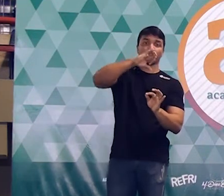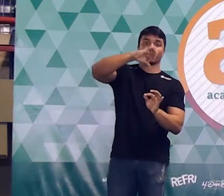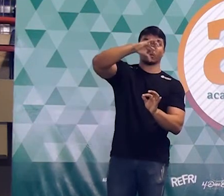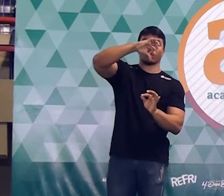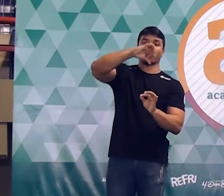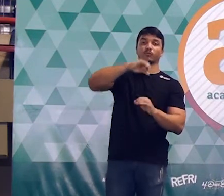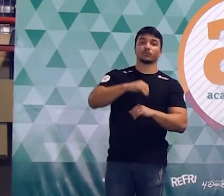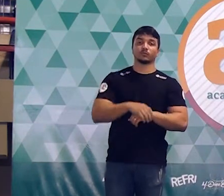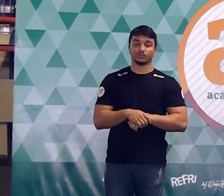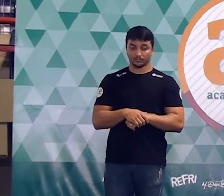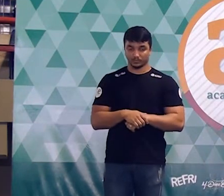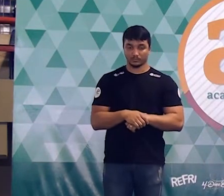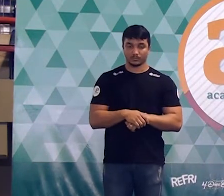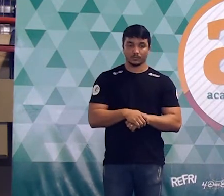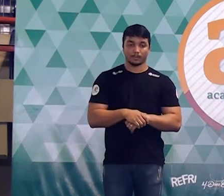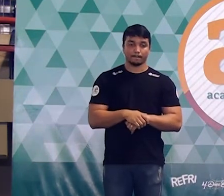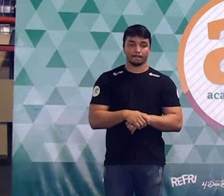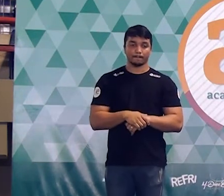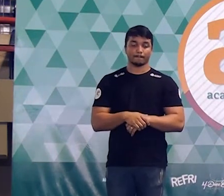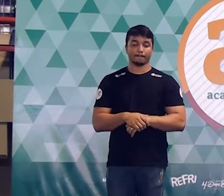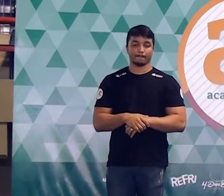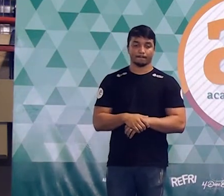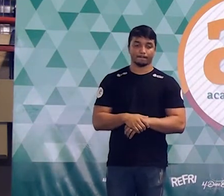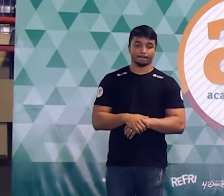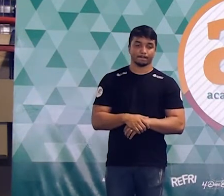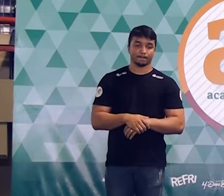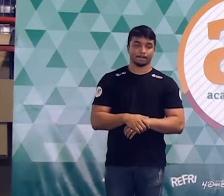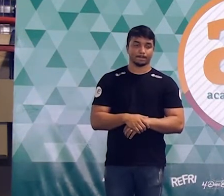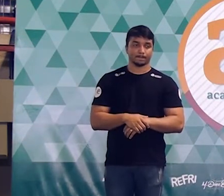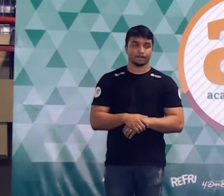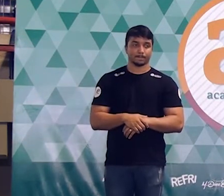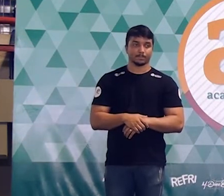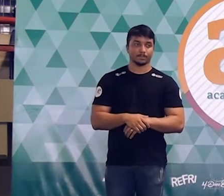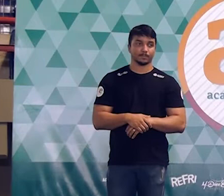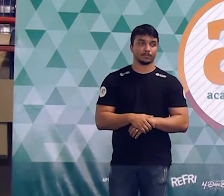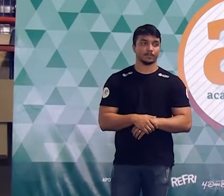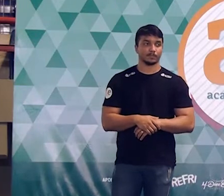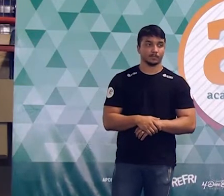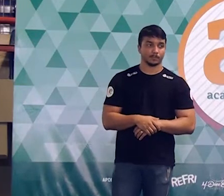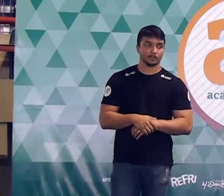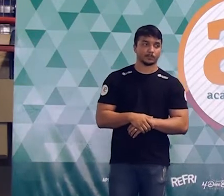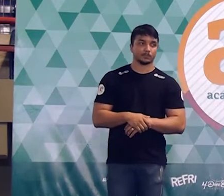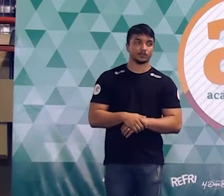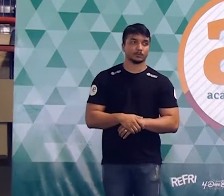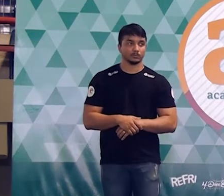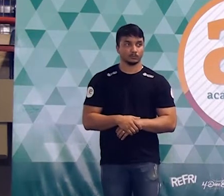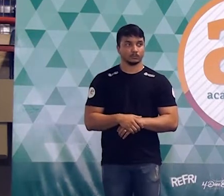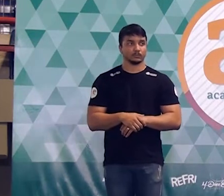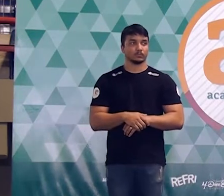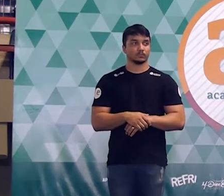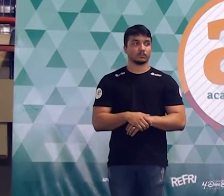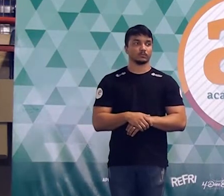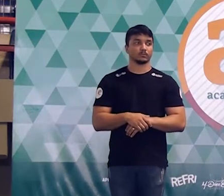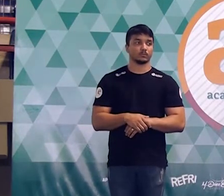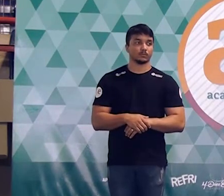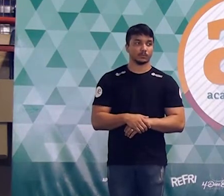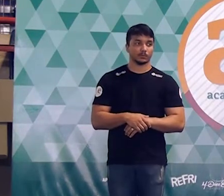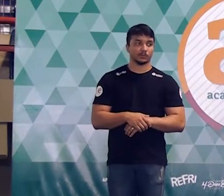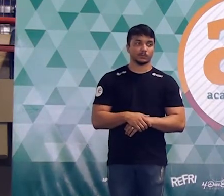metros e 16 metros. Tem alguma opção que tem isso, gente? 9 metros e 16 metros? Tem ou não?